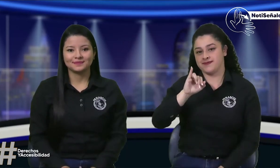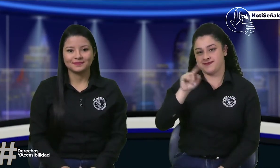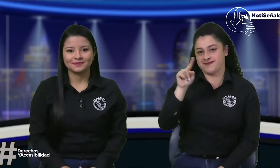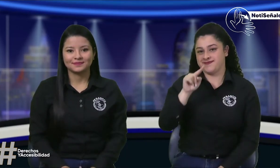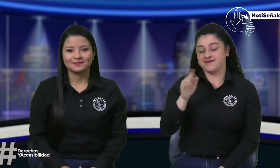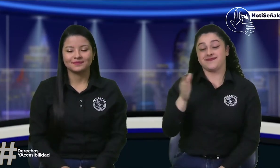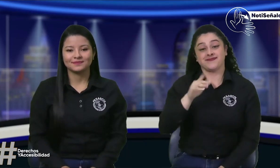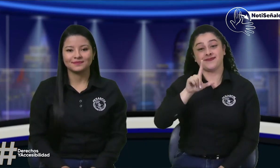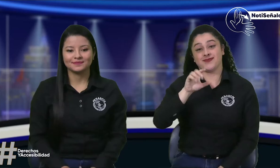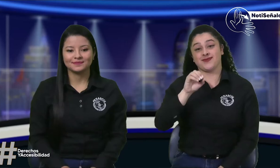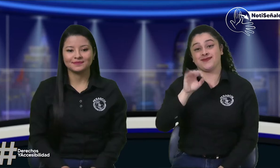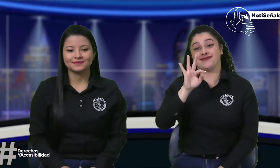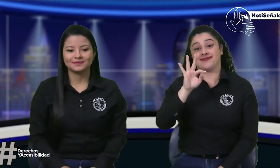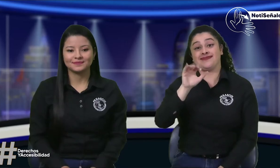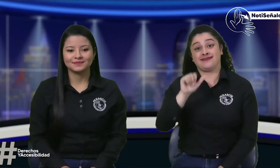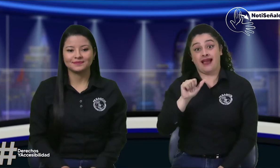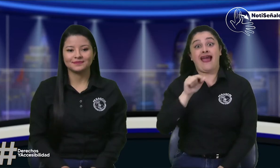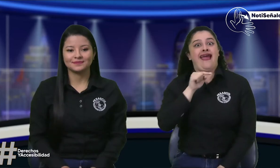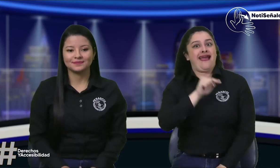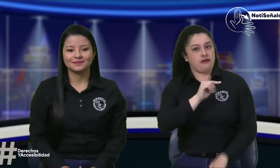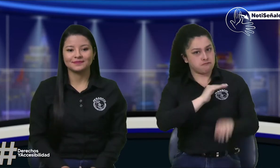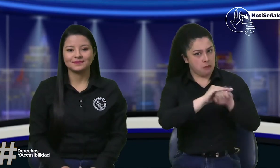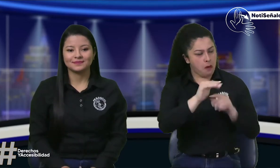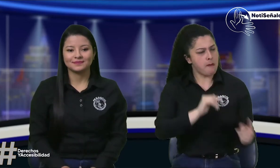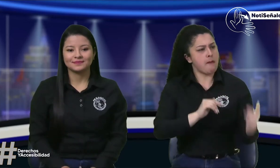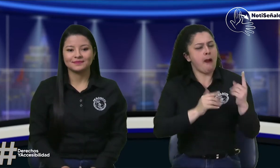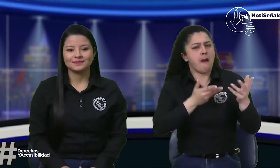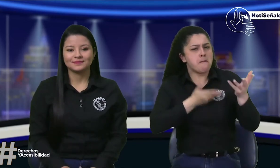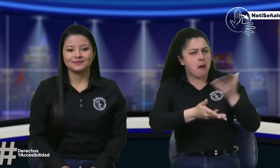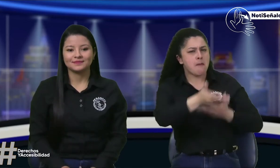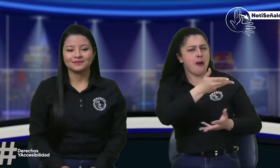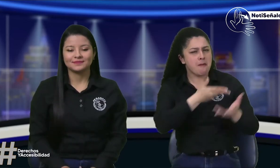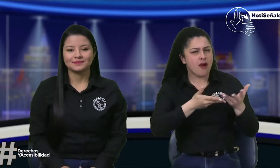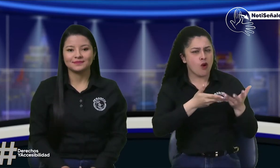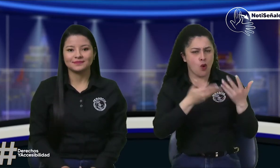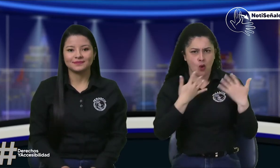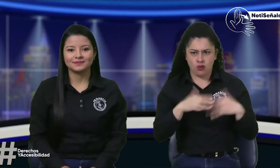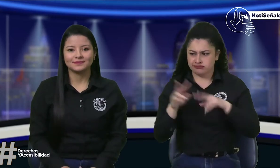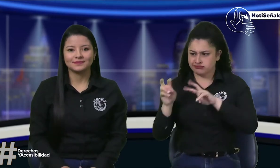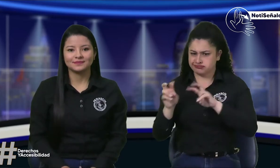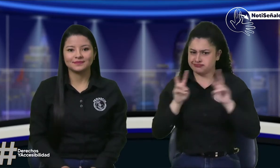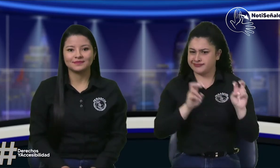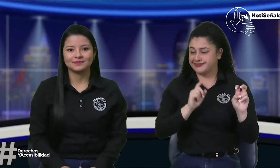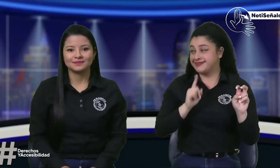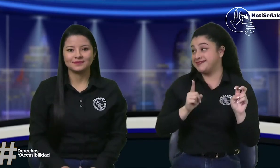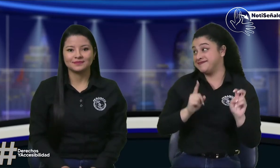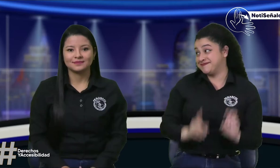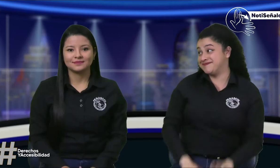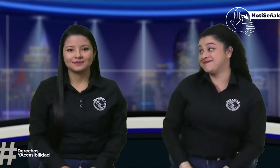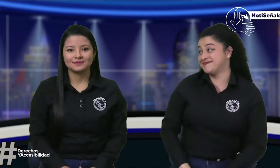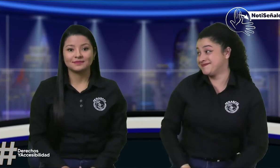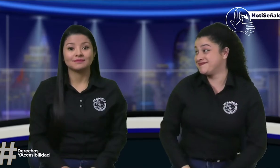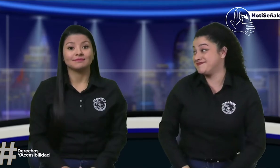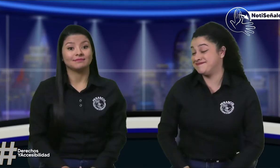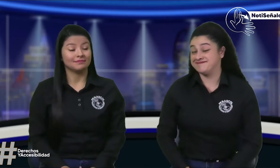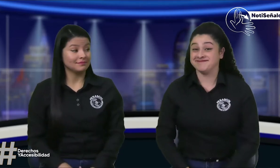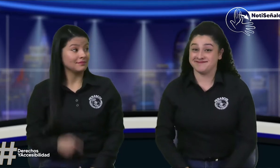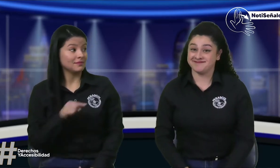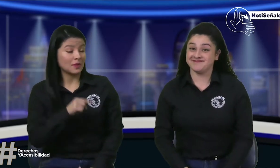es Luis Lota. Lo tendremos como invitado y hablaremos con él. Tendremos estos dos temas el día de hoy.